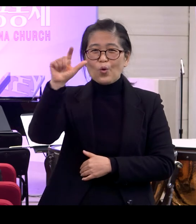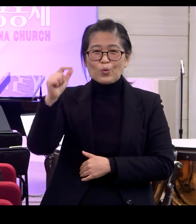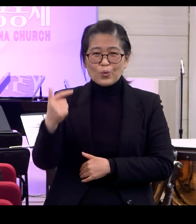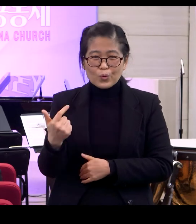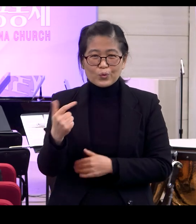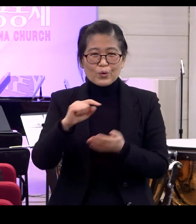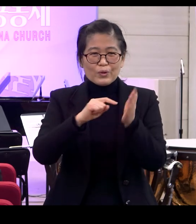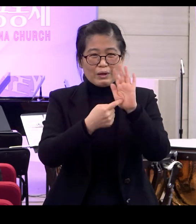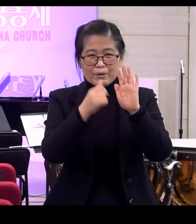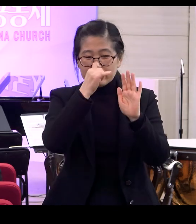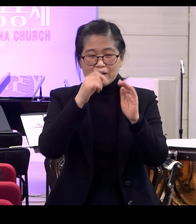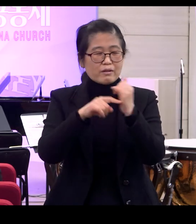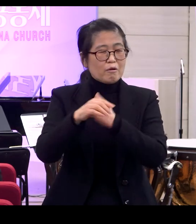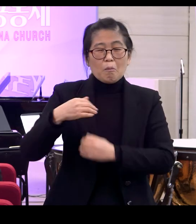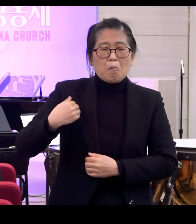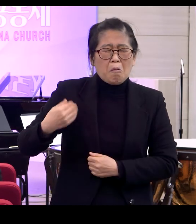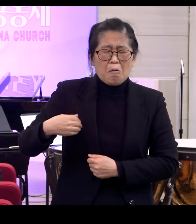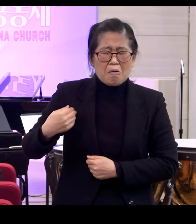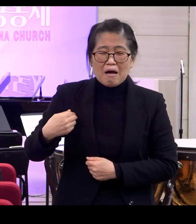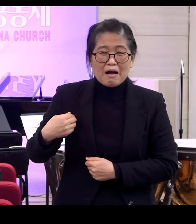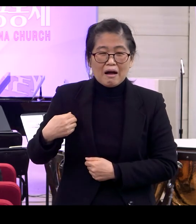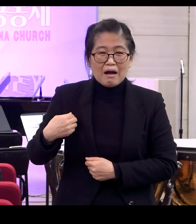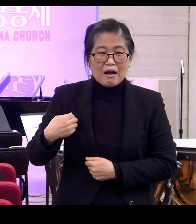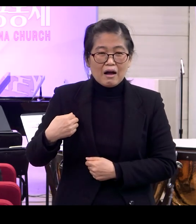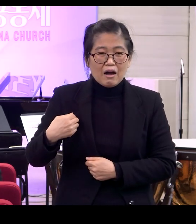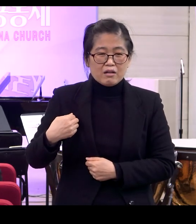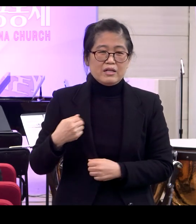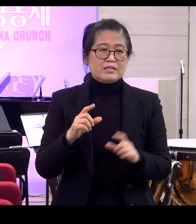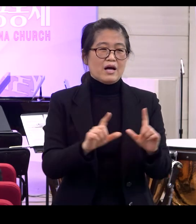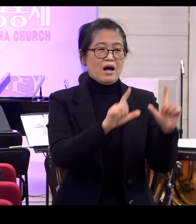뜻인지 진짜로 근데 살아보니까 알겠더라고요